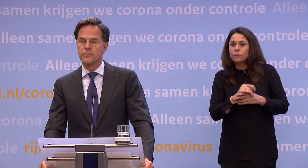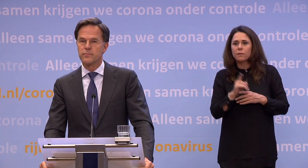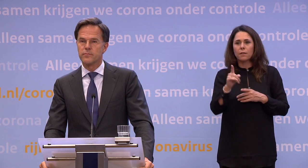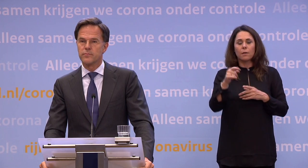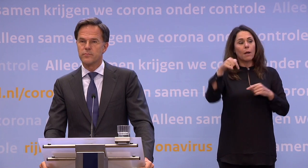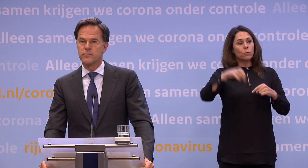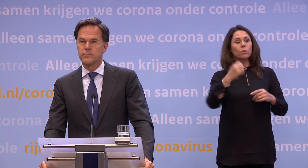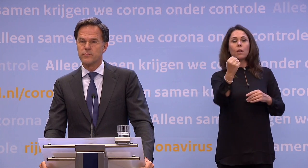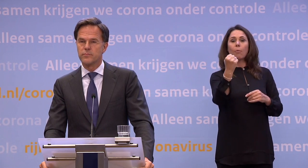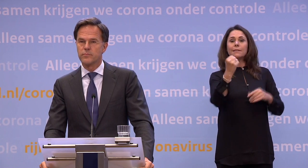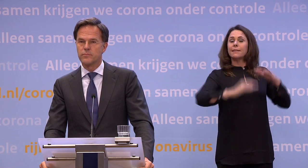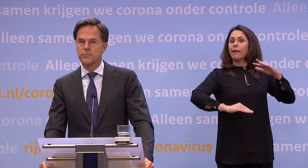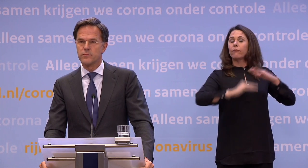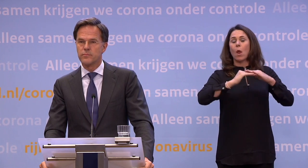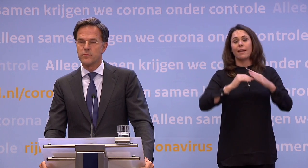mag er weer gewoon in.